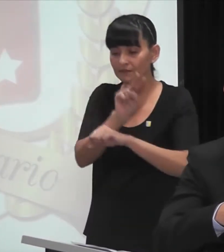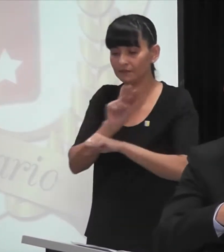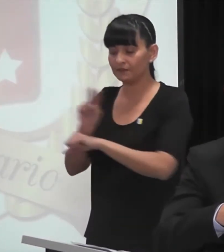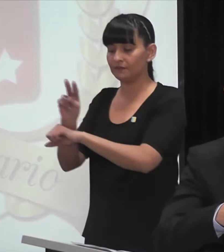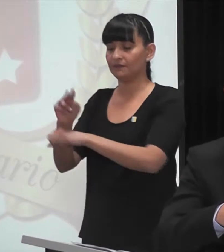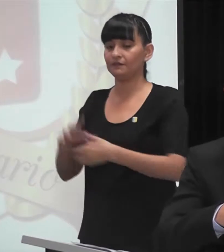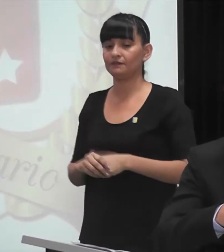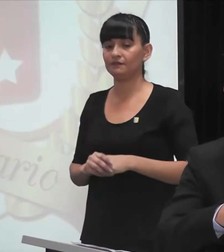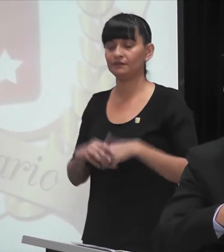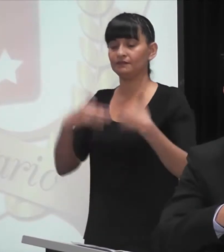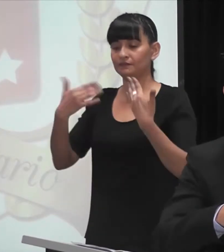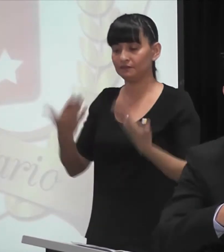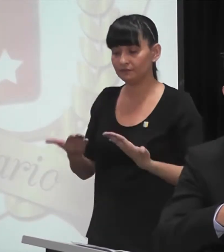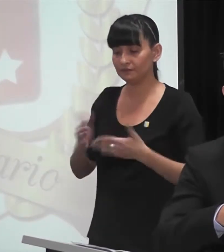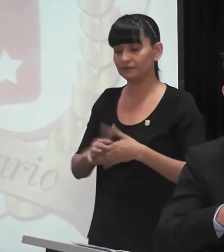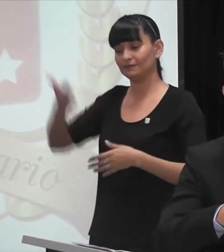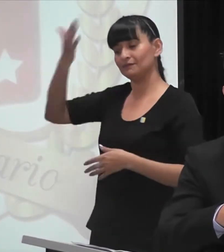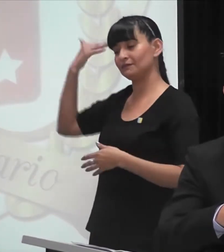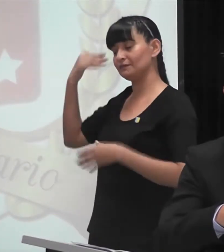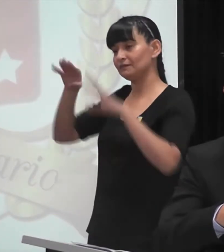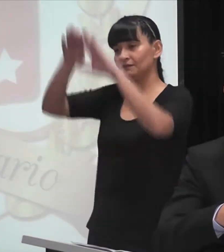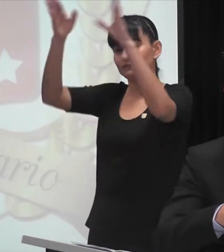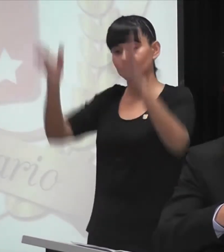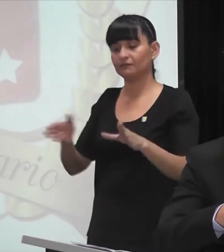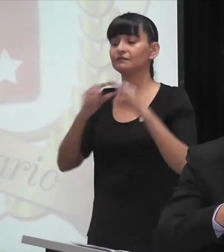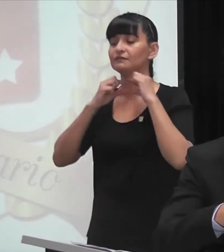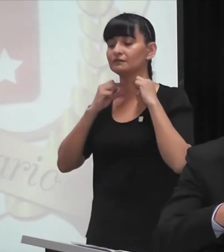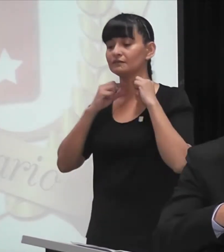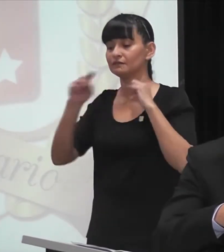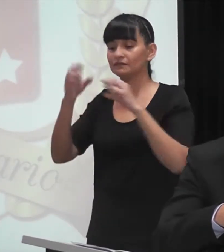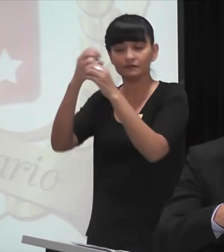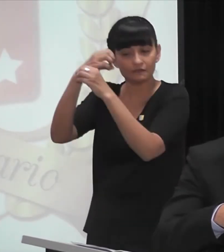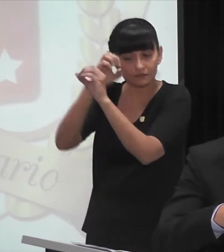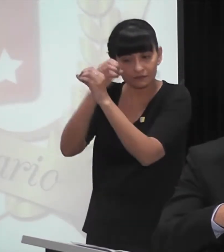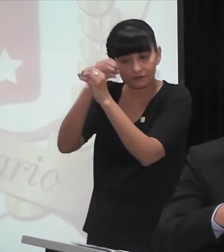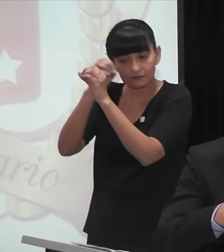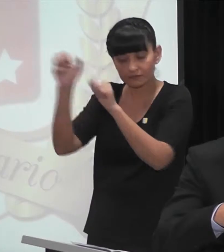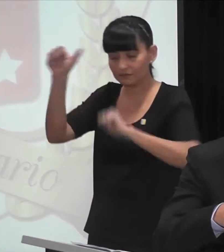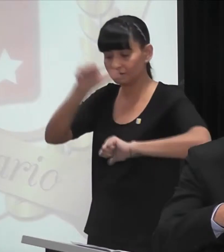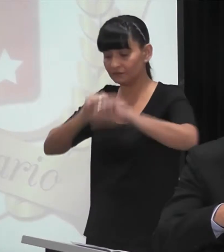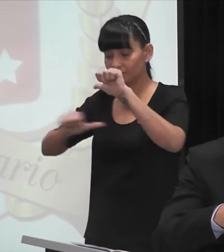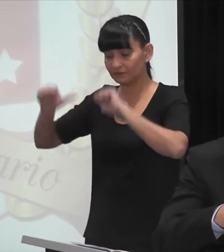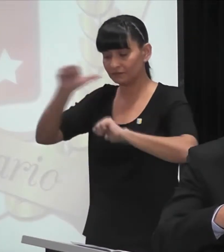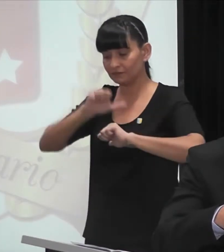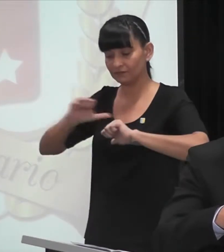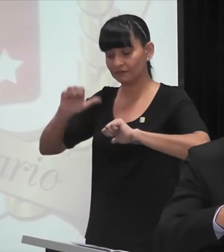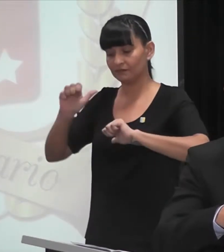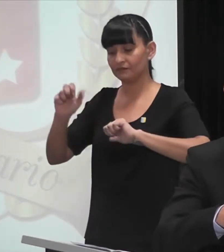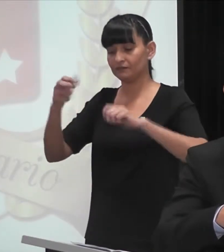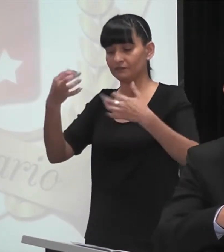comenzar, contábamos con el laboratorio. Ya teníamos un laboratorio de química, biología, física.